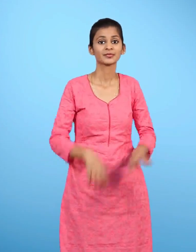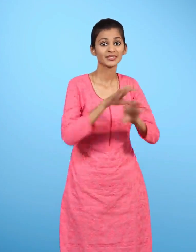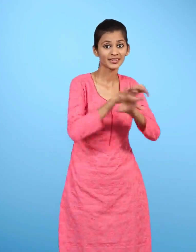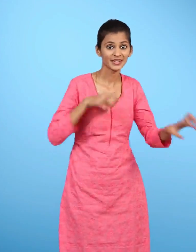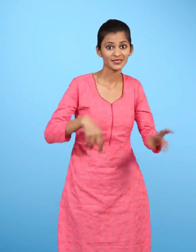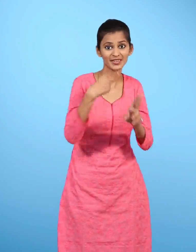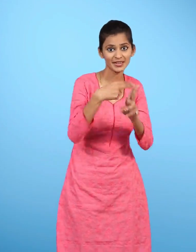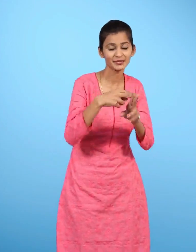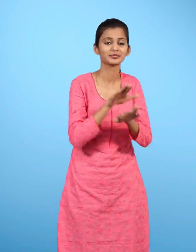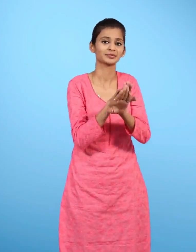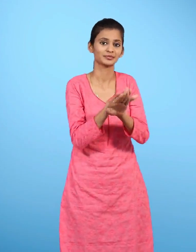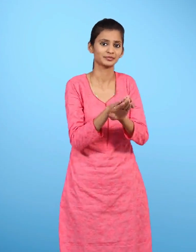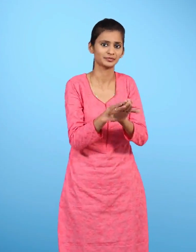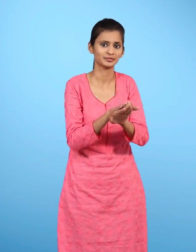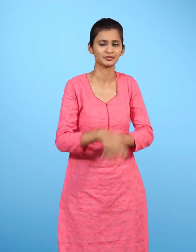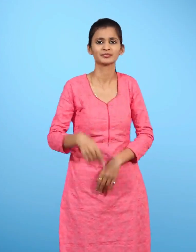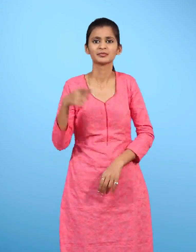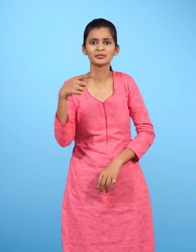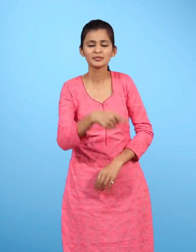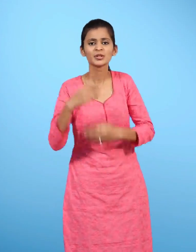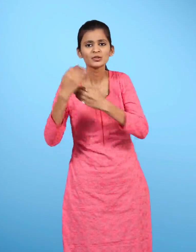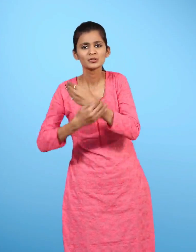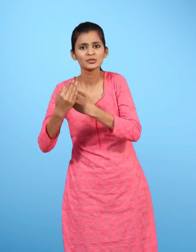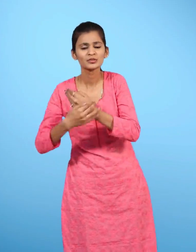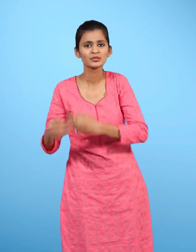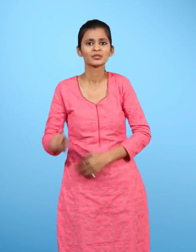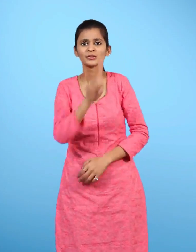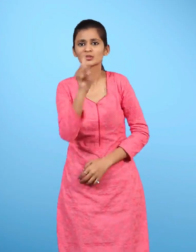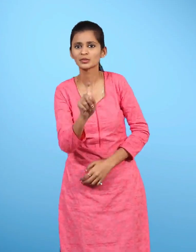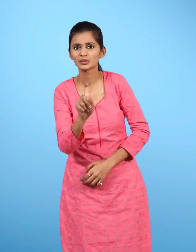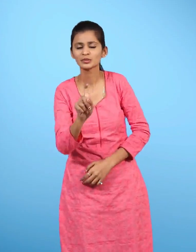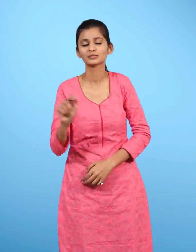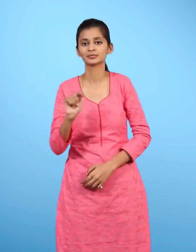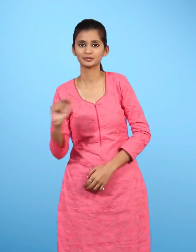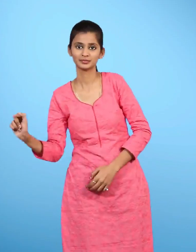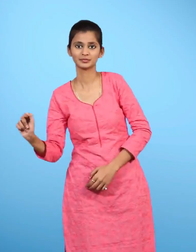जानवर का नाम मचली इसी क्यों पालते हैं? रिक्तिस्थान